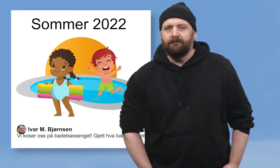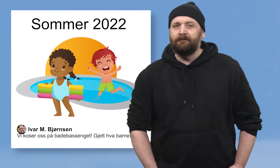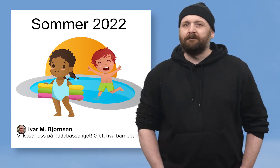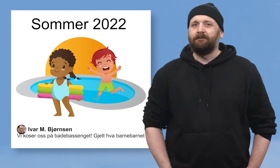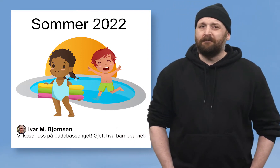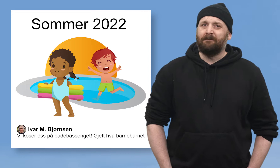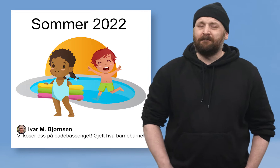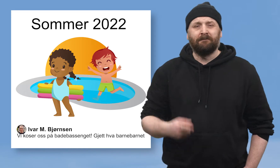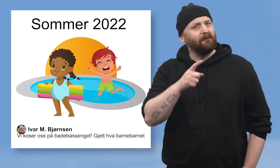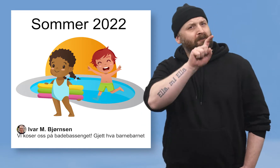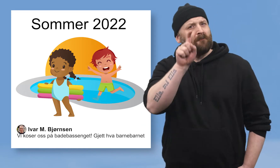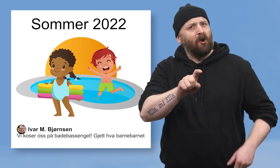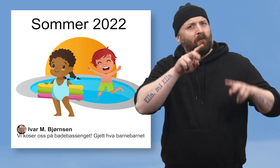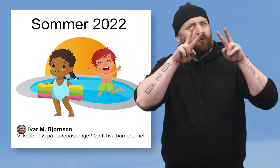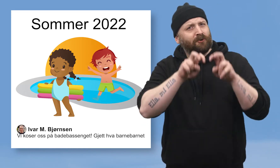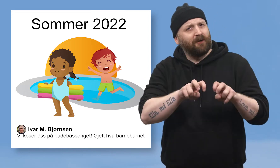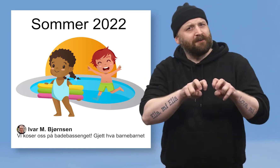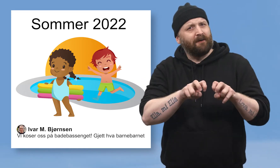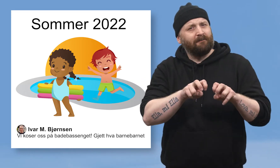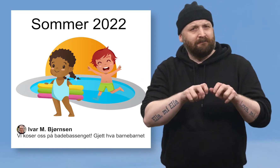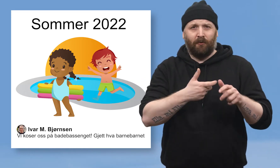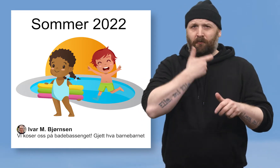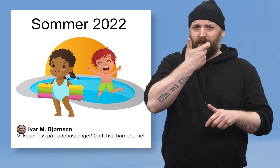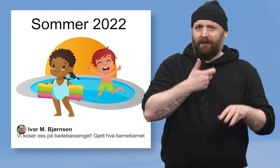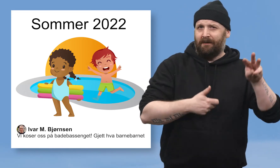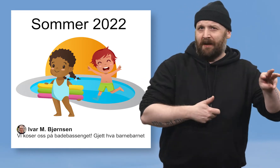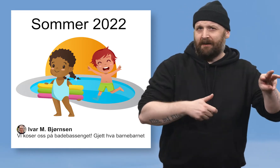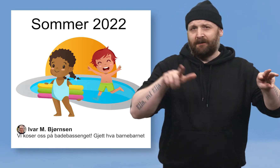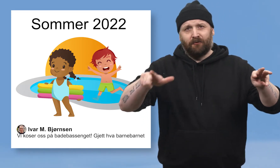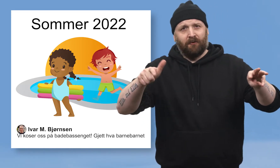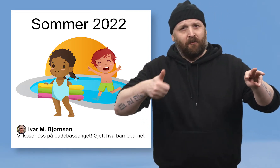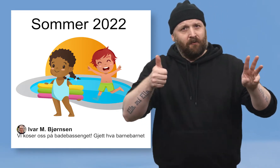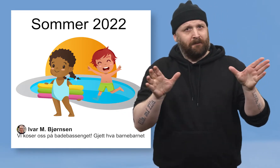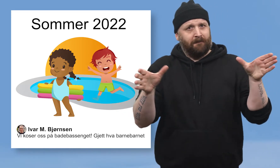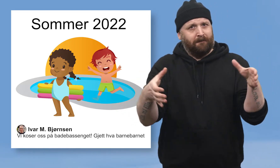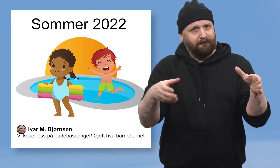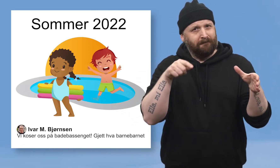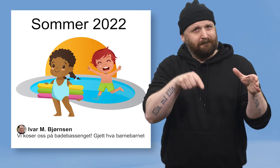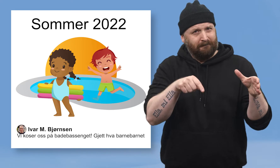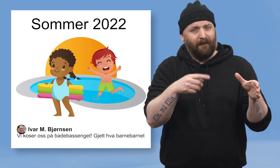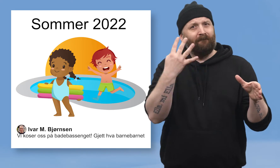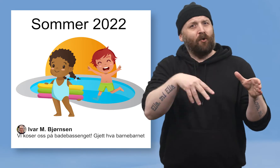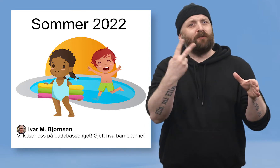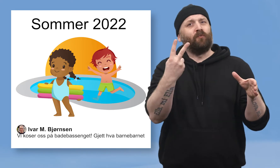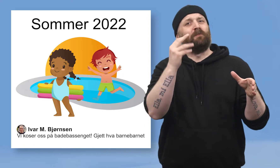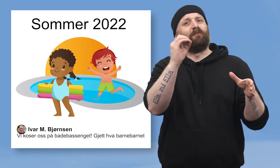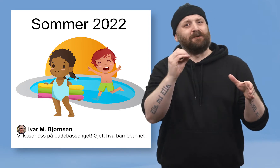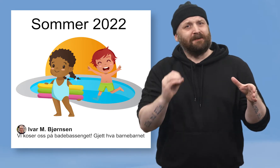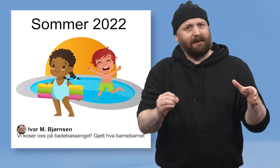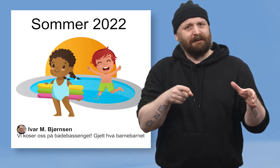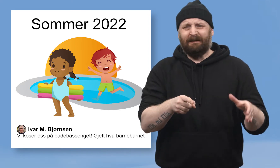En spørreundersøkelse blant tenåringer mellom 13 og 17 år viser det at 42